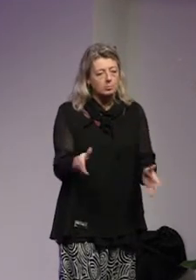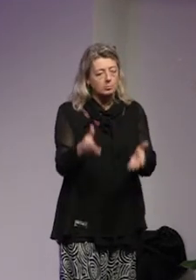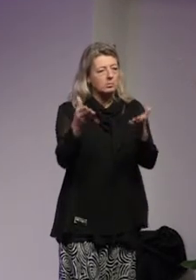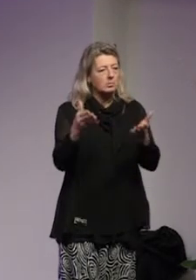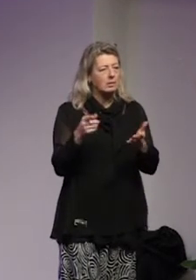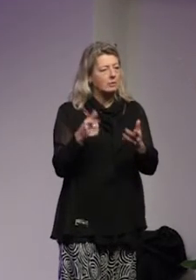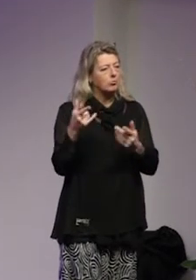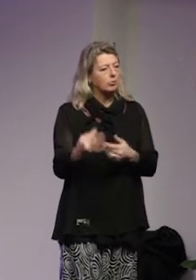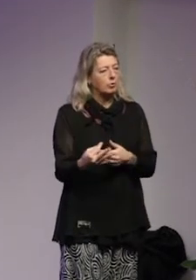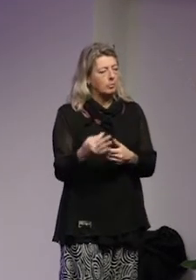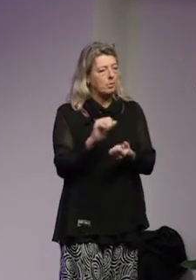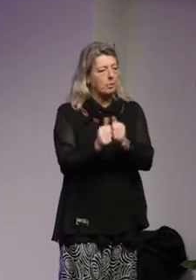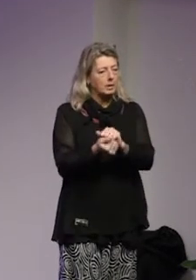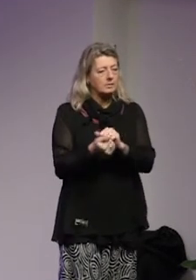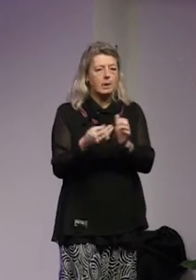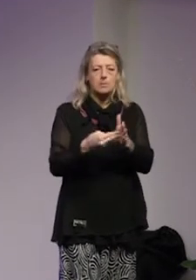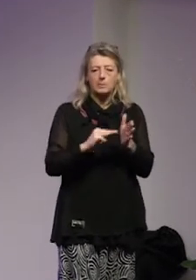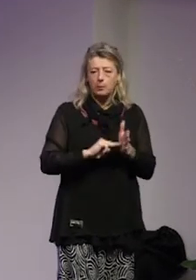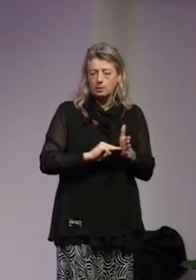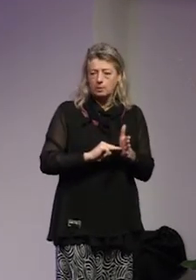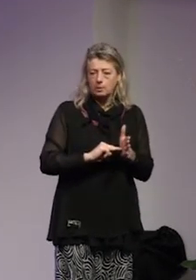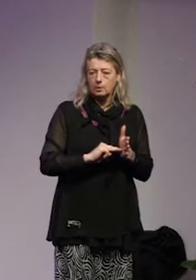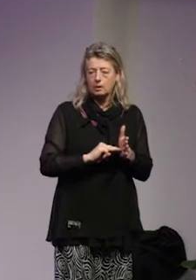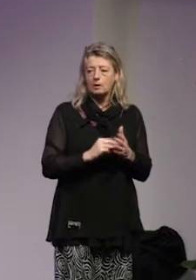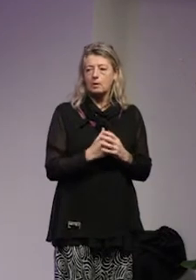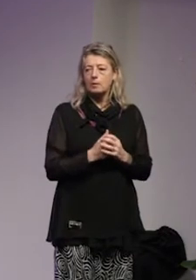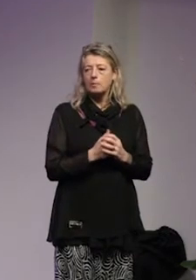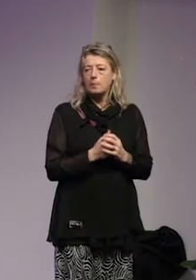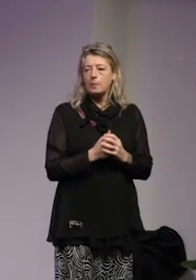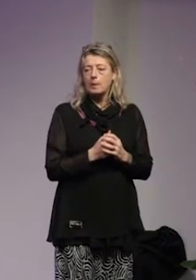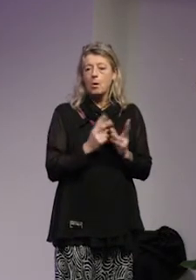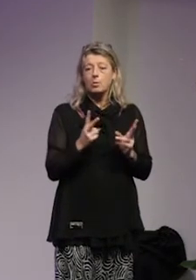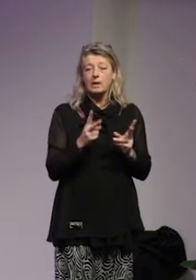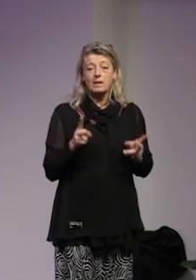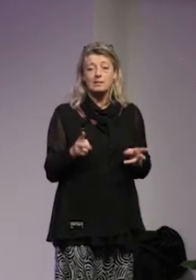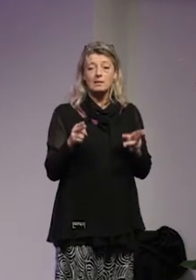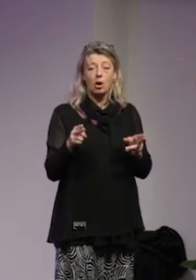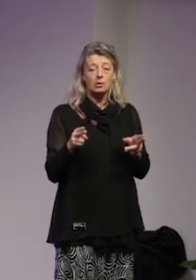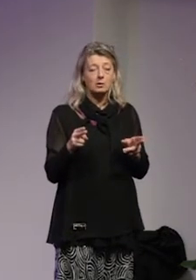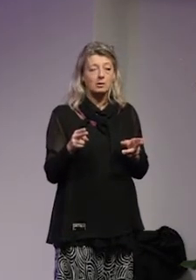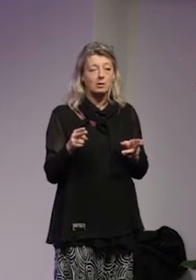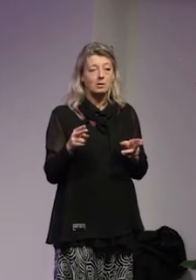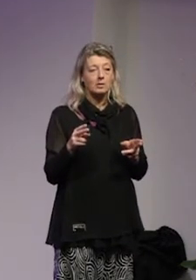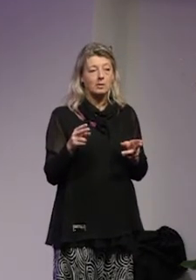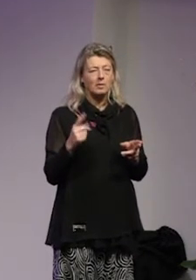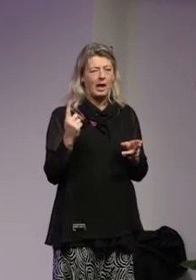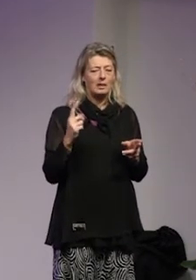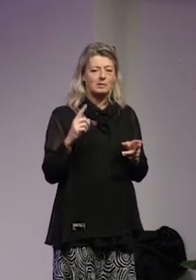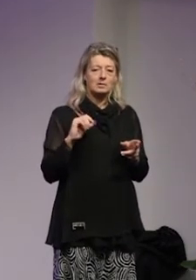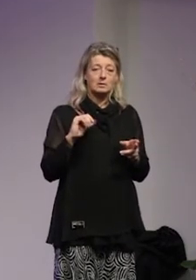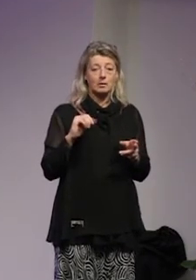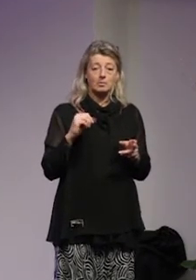den här politiska metoden och jag ska också ha ett citat där det satt en väldigt